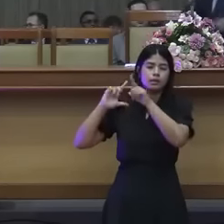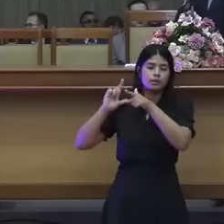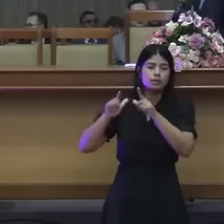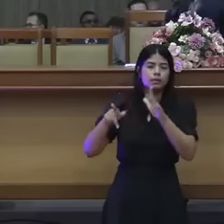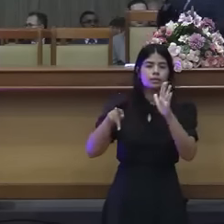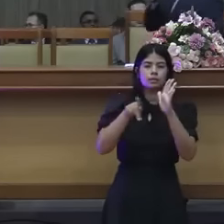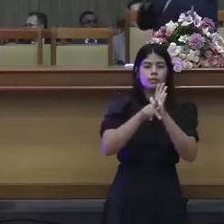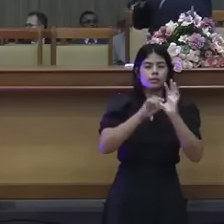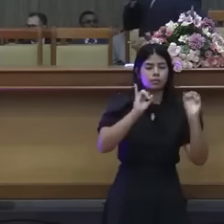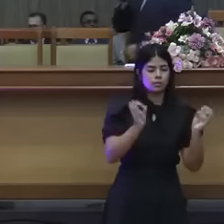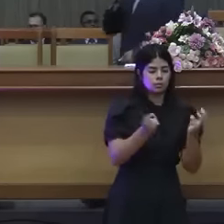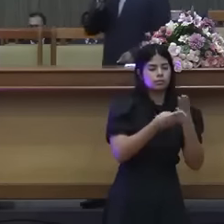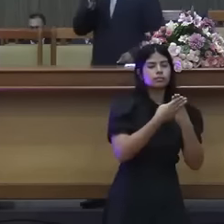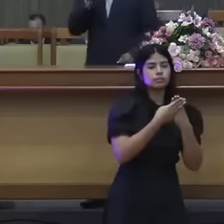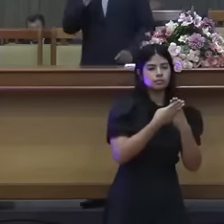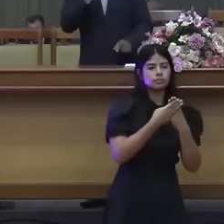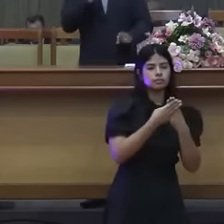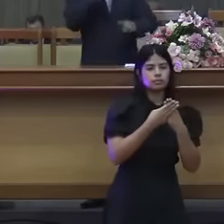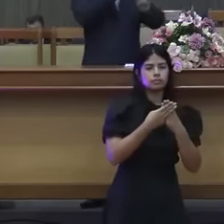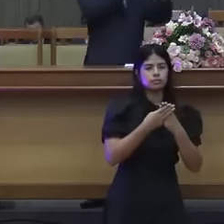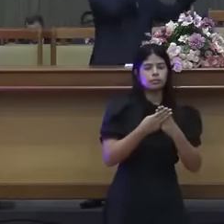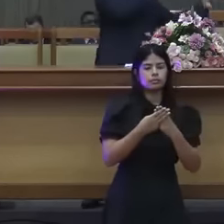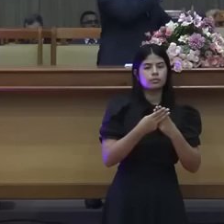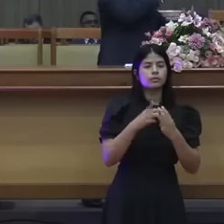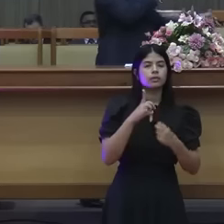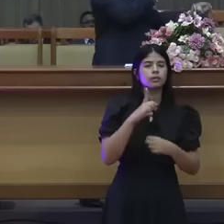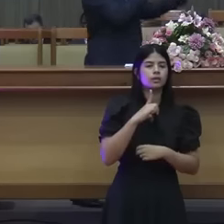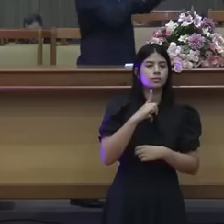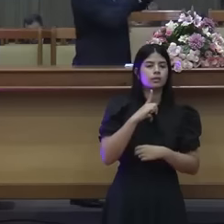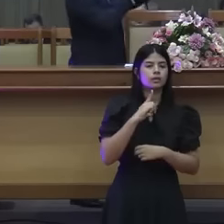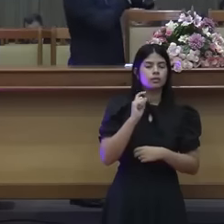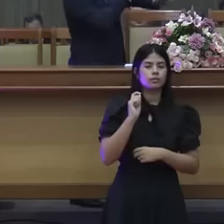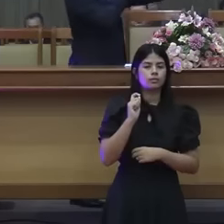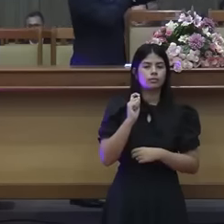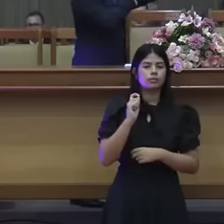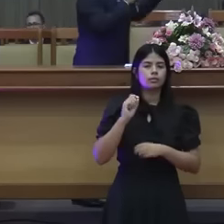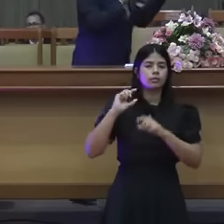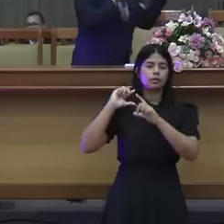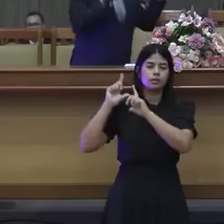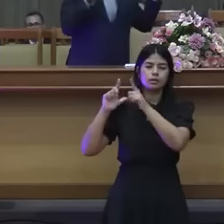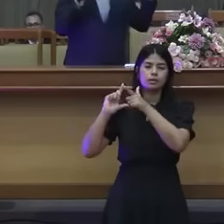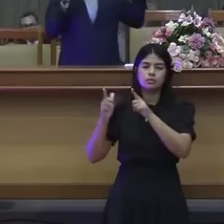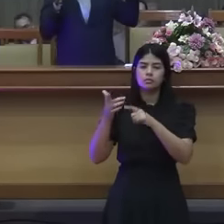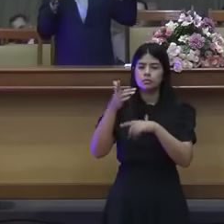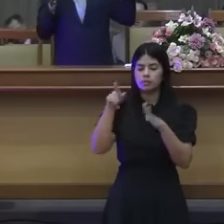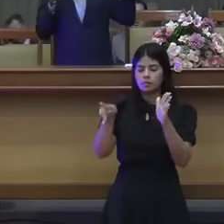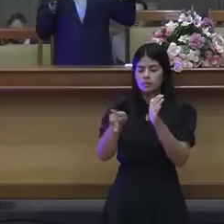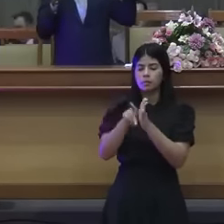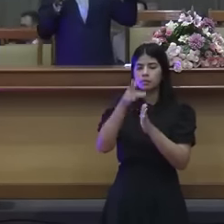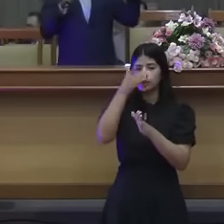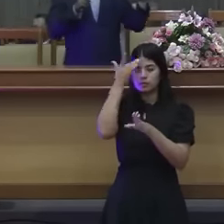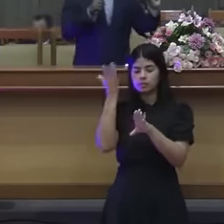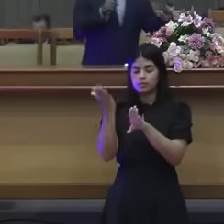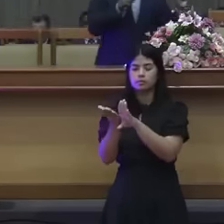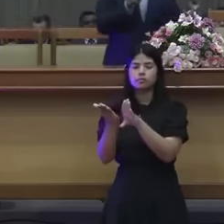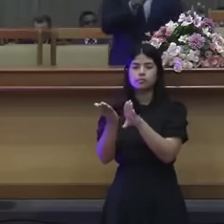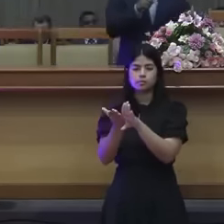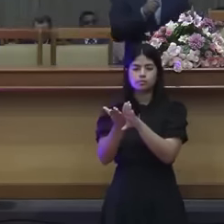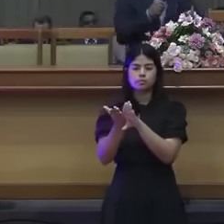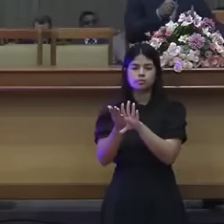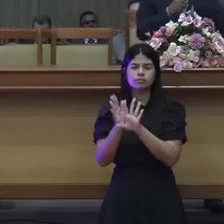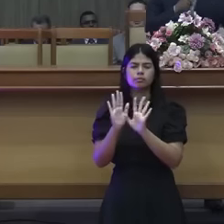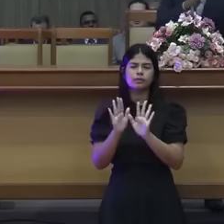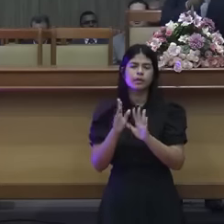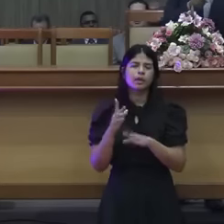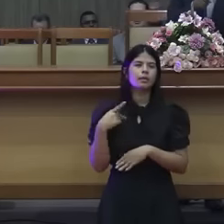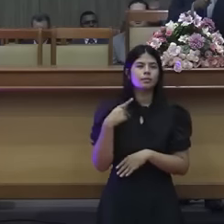digam bem forte, tradição dos judeus, tradição das pessoas não cristãs. Ah, pastor,